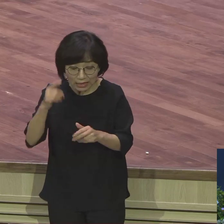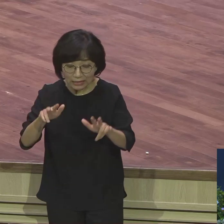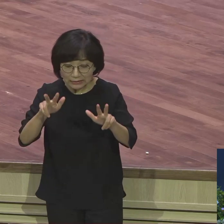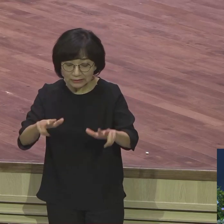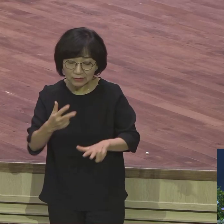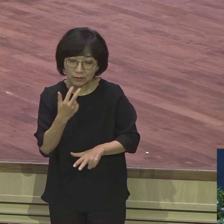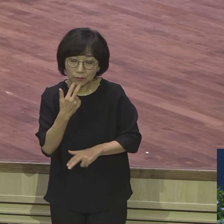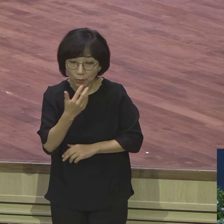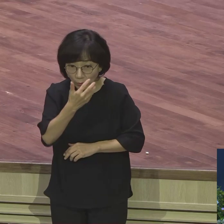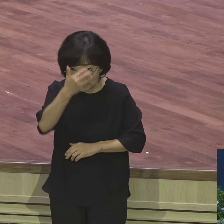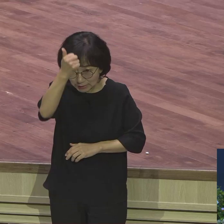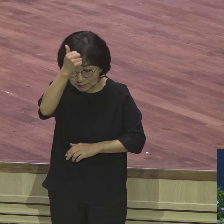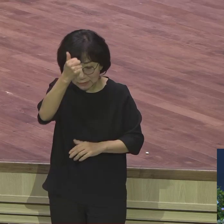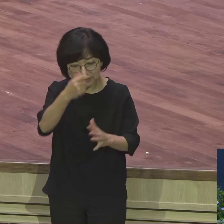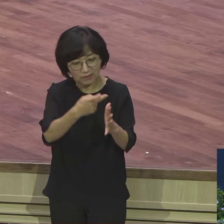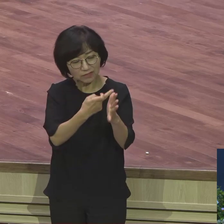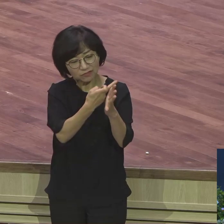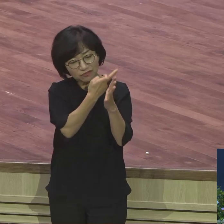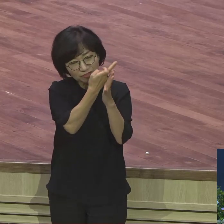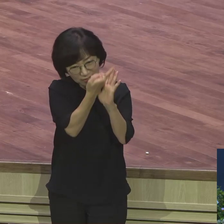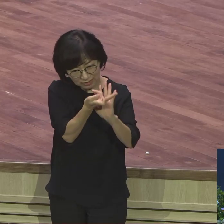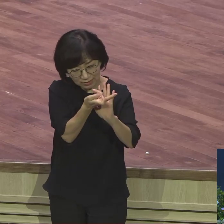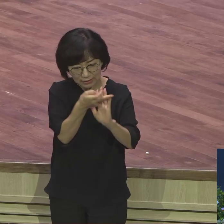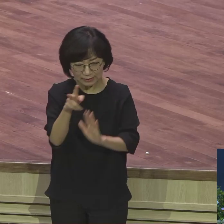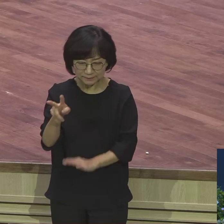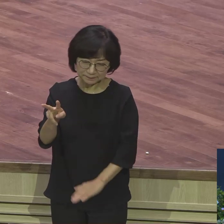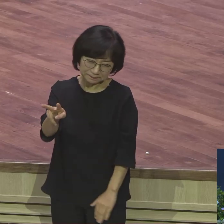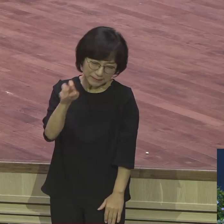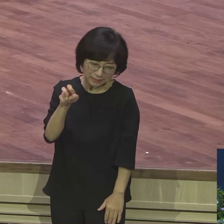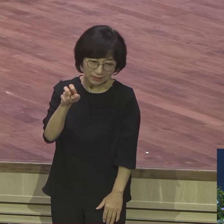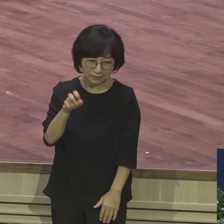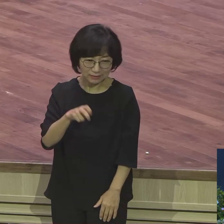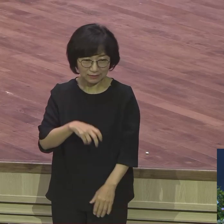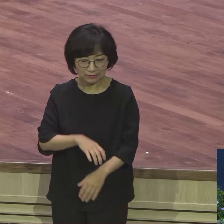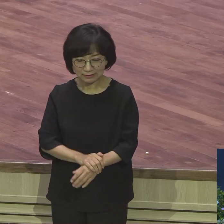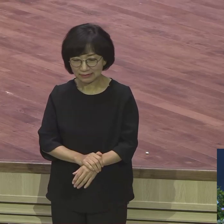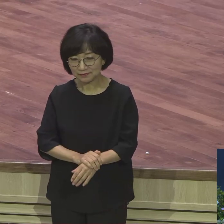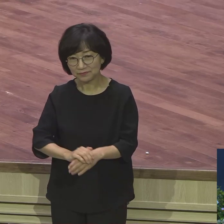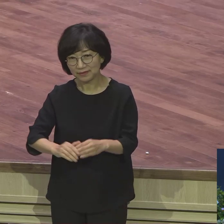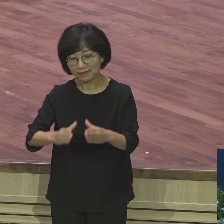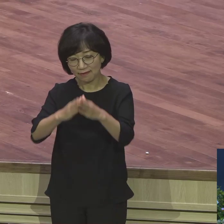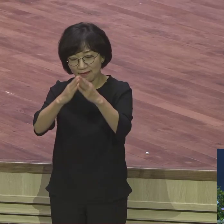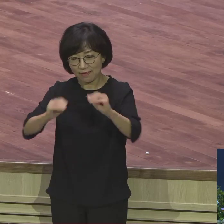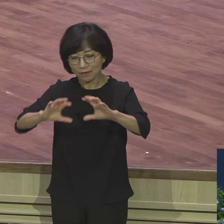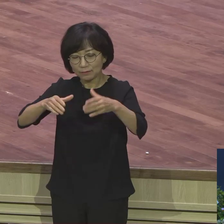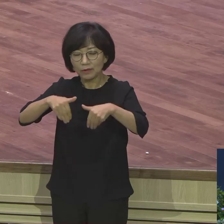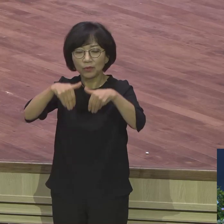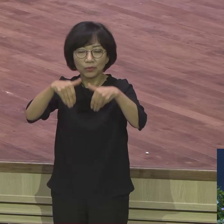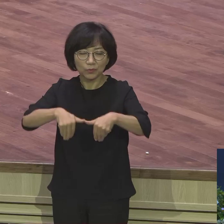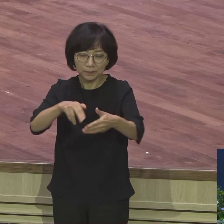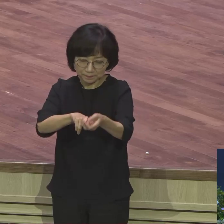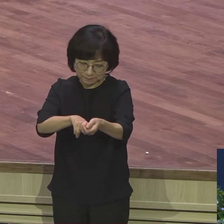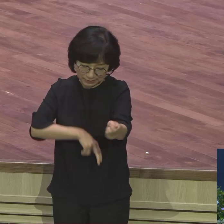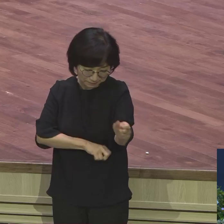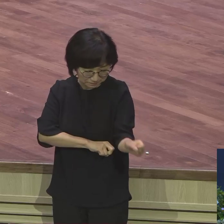형들의 미움과 시기를 받아가지고 애급은 노예로 팔려왔어요. 애급의 노예요.